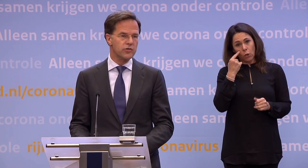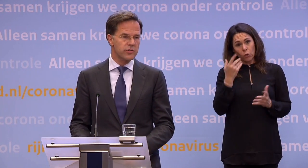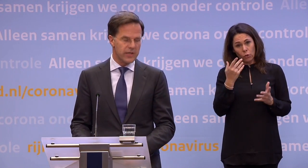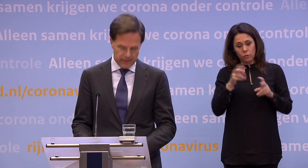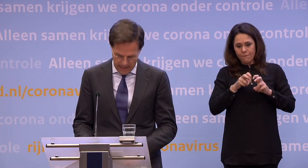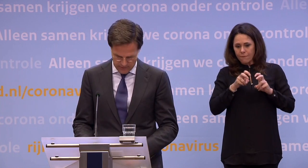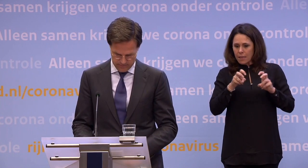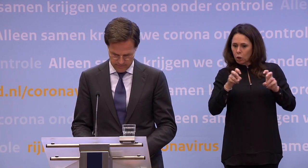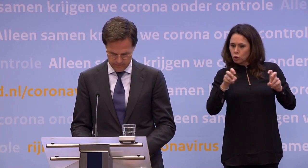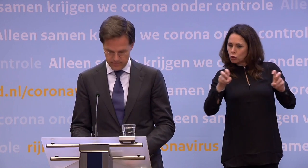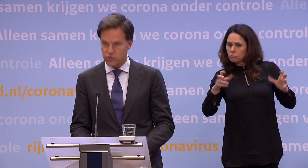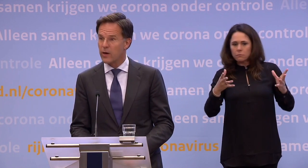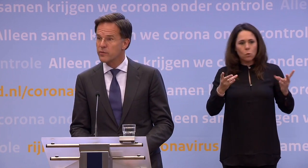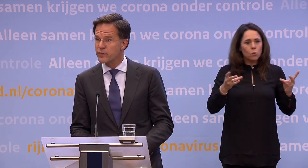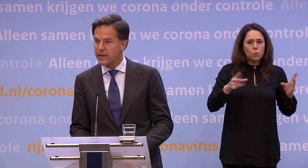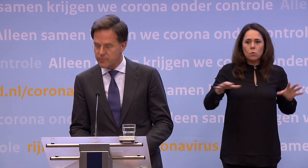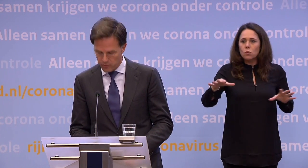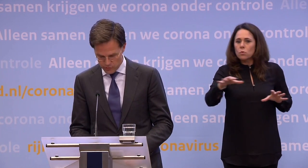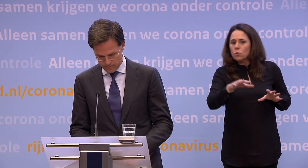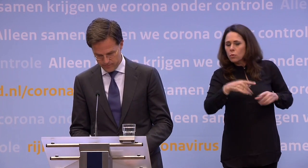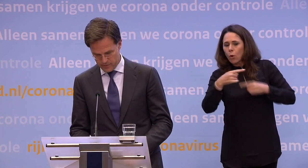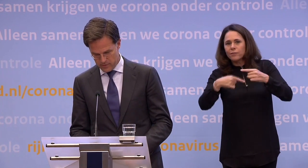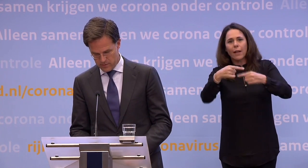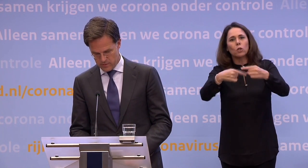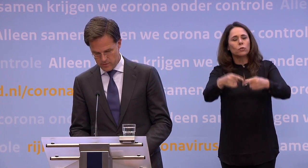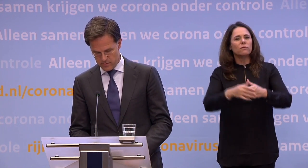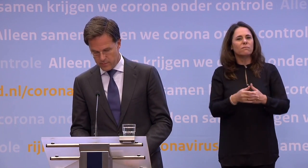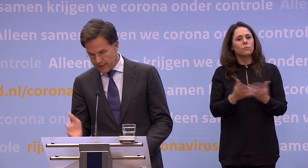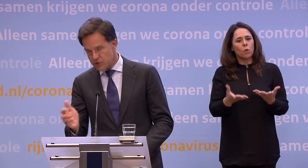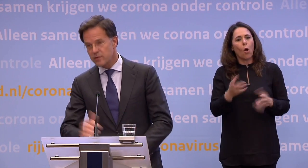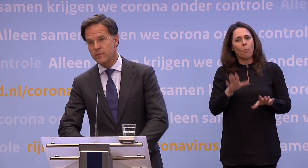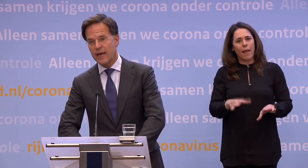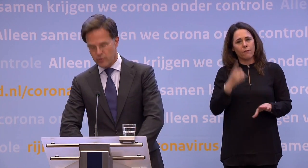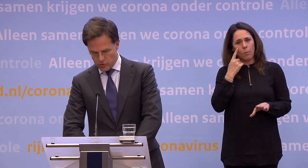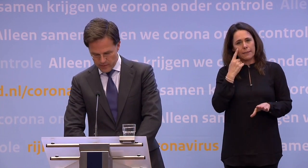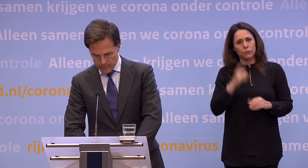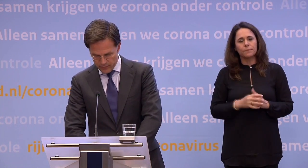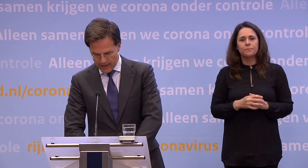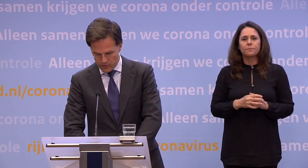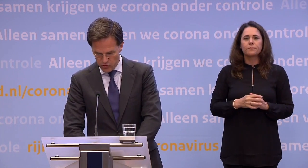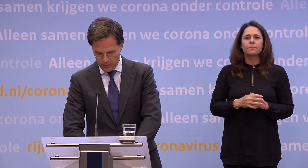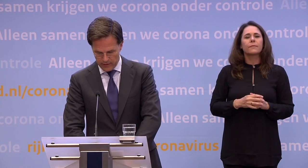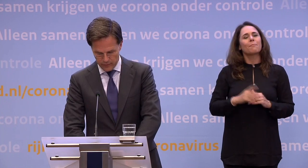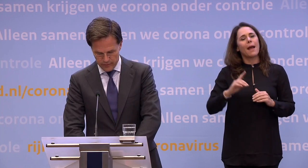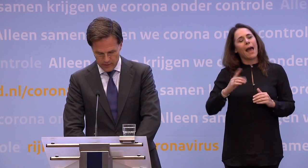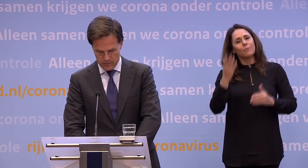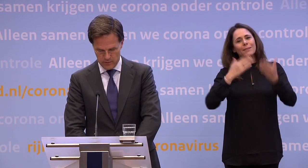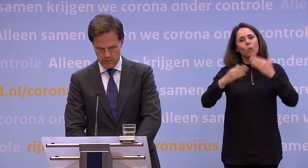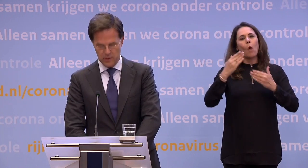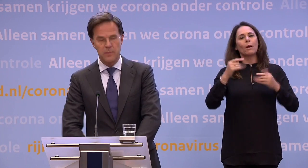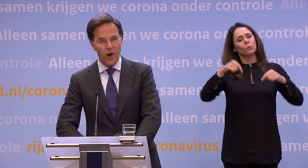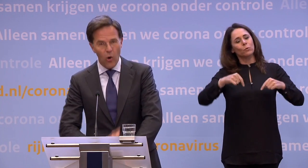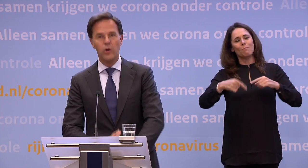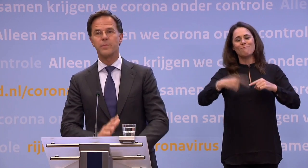het virus zich gedraagt. Zo houden we de vinger aan de pols. Maar eerst gaan we dus met meer vrijheid de zomer in dan verwacht.